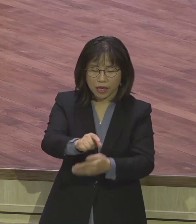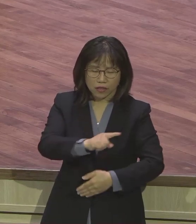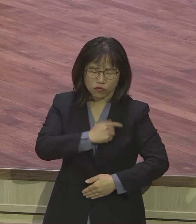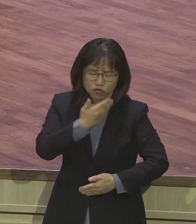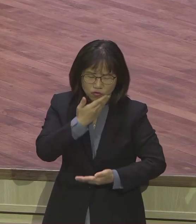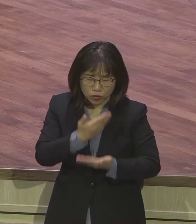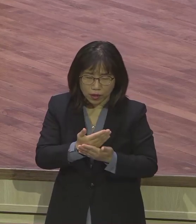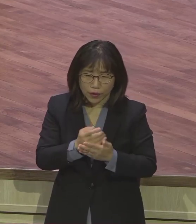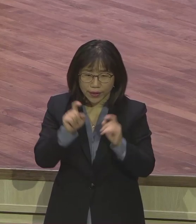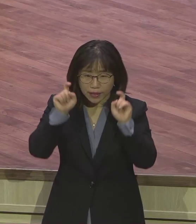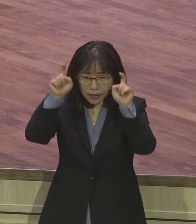뿌리는 거예요. 피. 피.